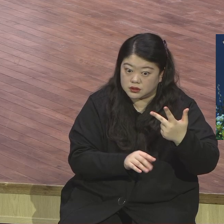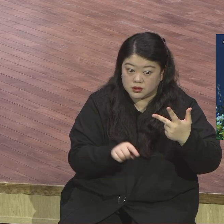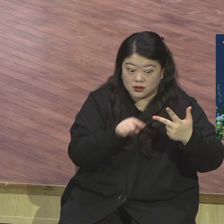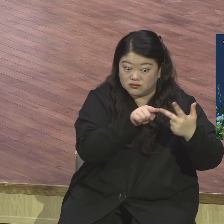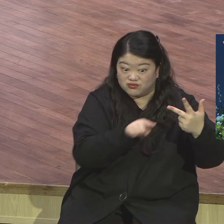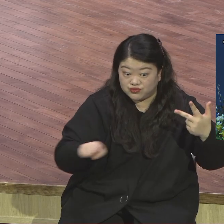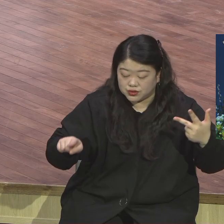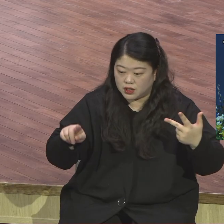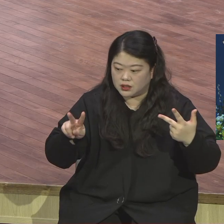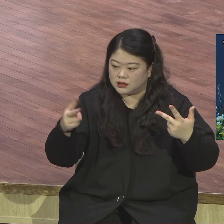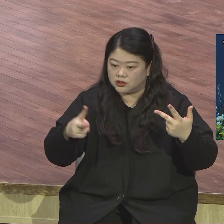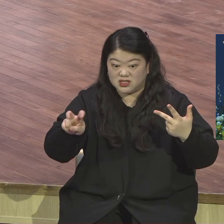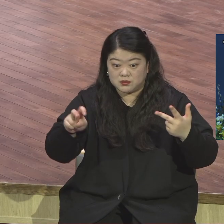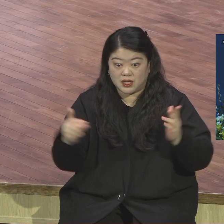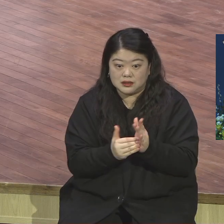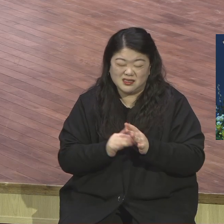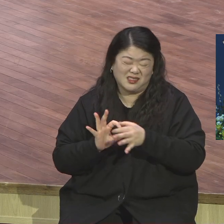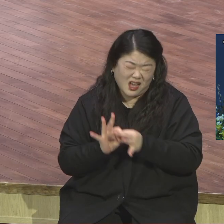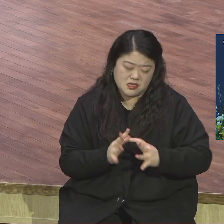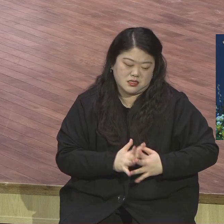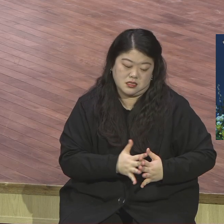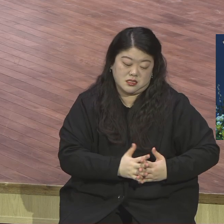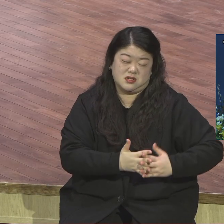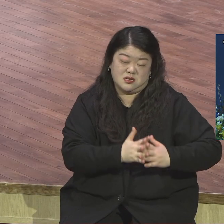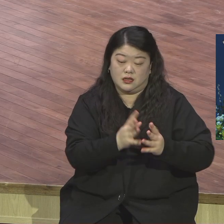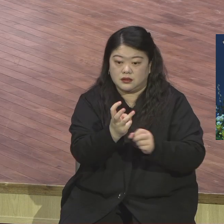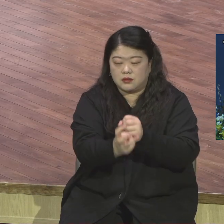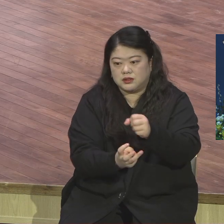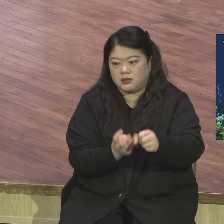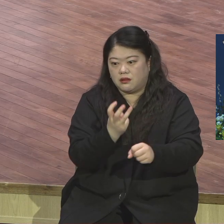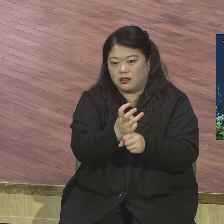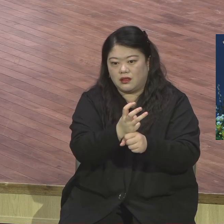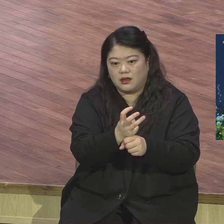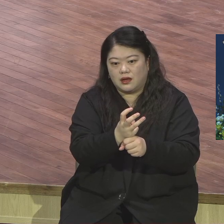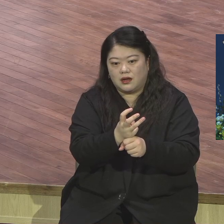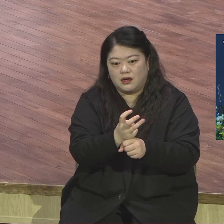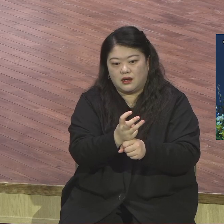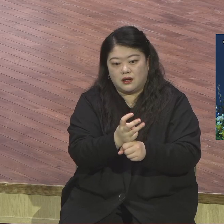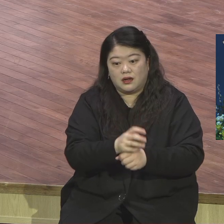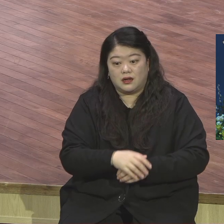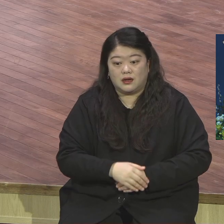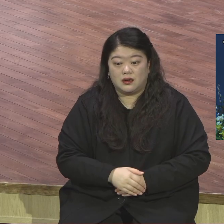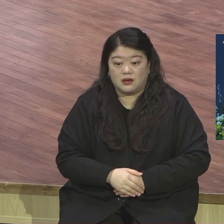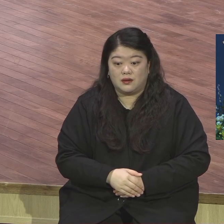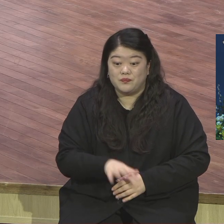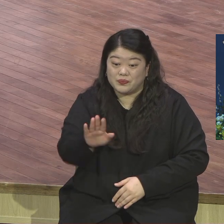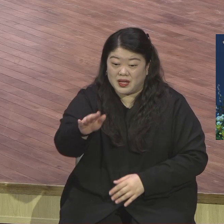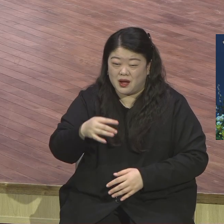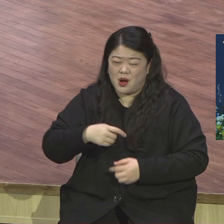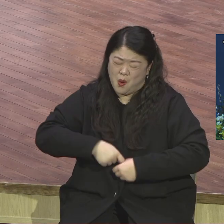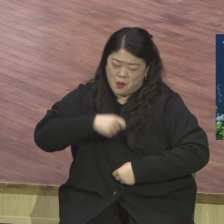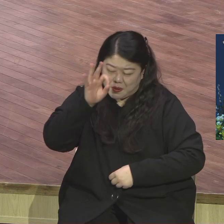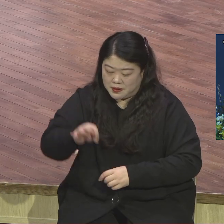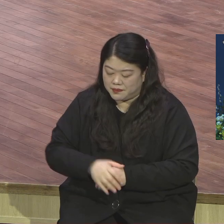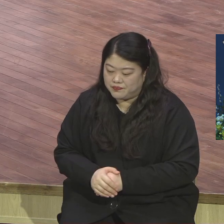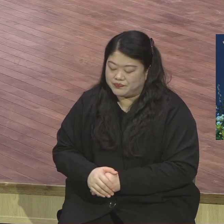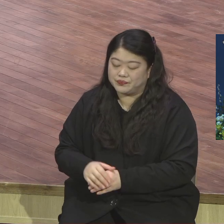그렇게 생각해보면 도대체 교회가 성장할 수가 없는 상황이 있어요. 교회를